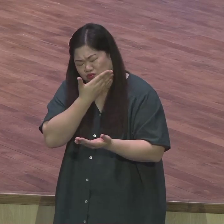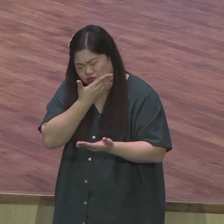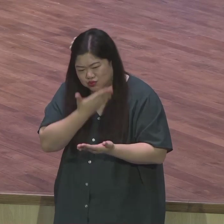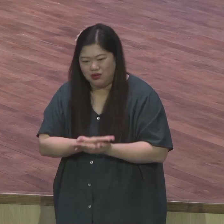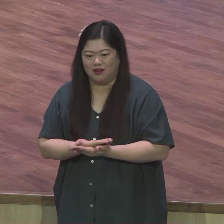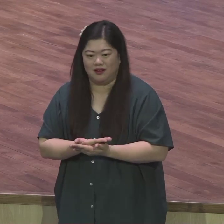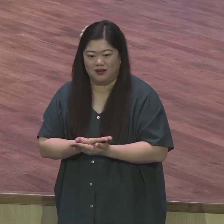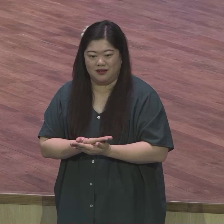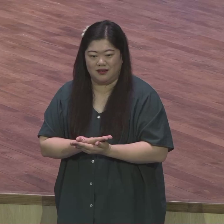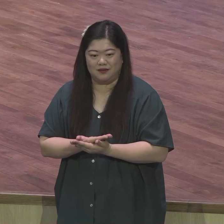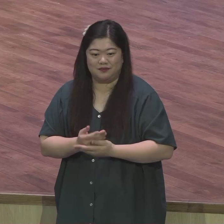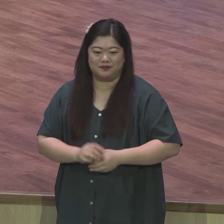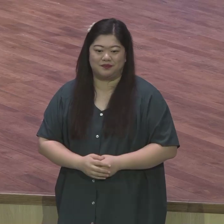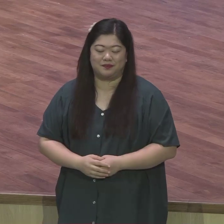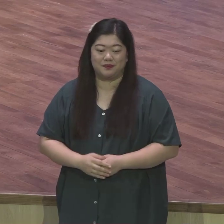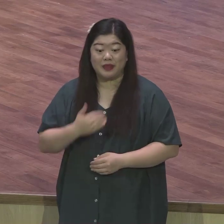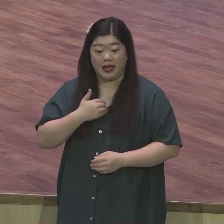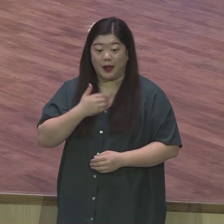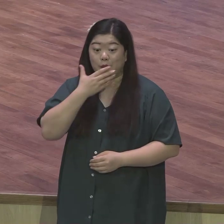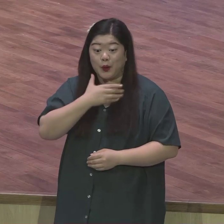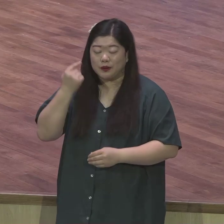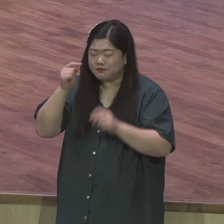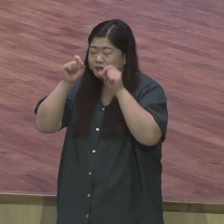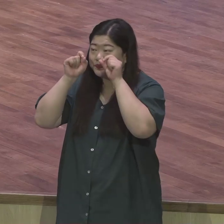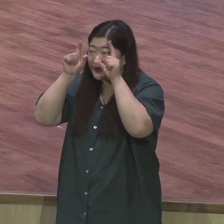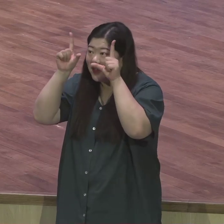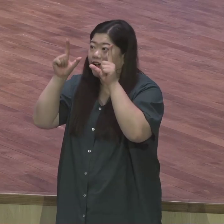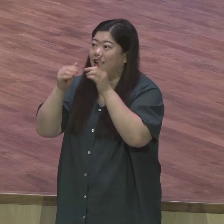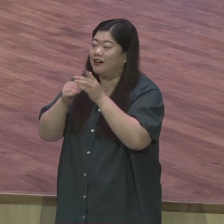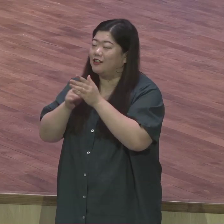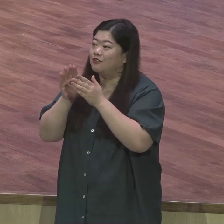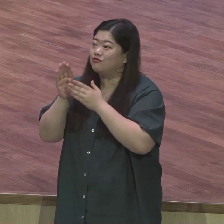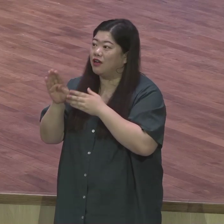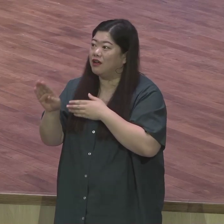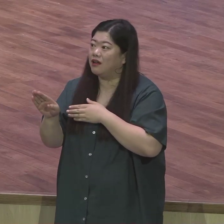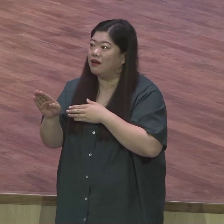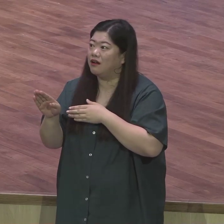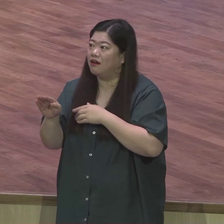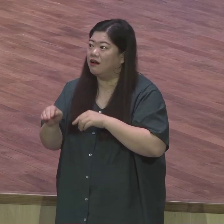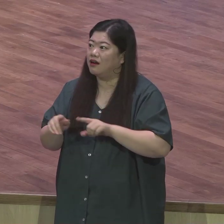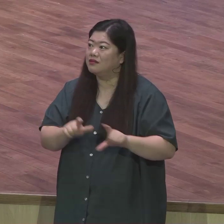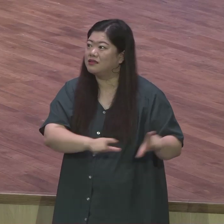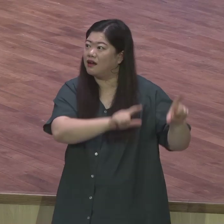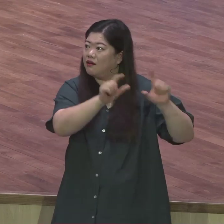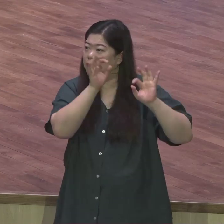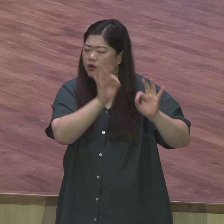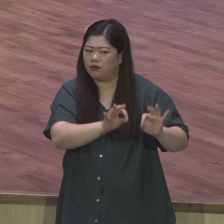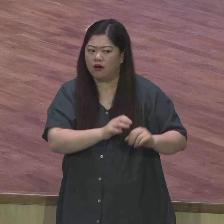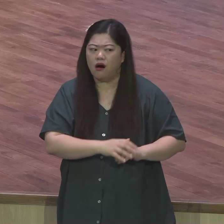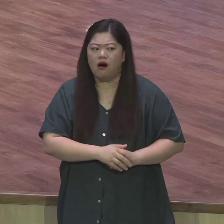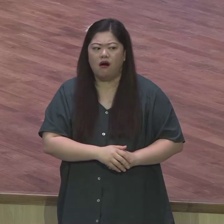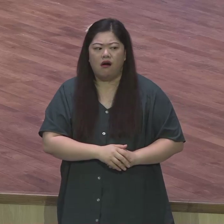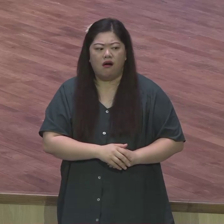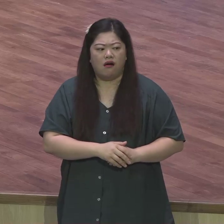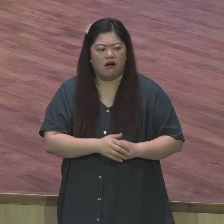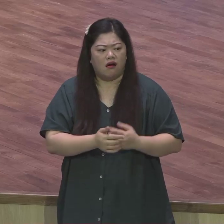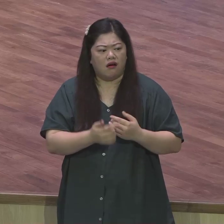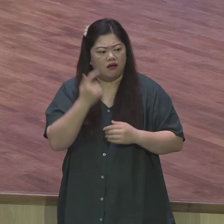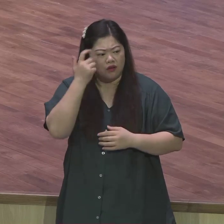이 보험을 받으면 정말 대단한 감동이 되구나 그렇게 한 영혼을 사랑해서 끝까지 찾아가